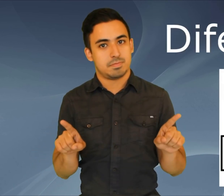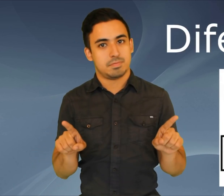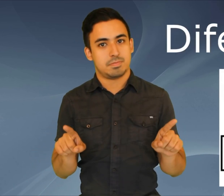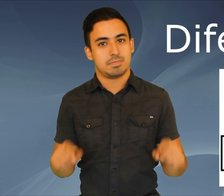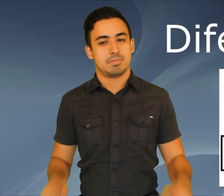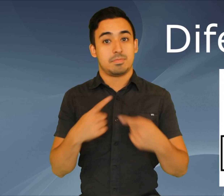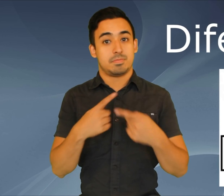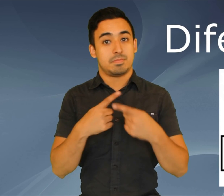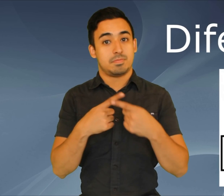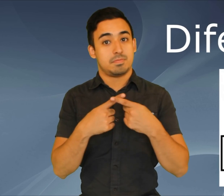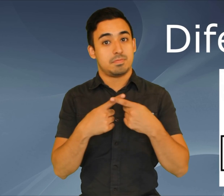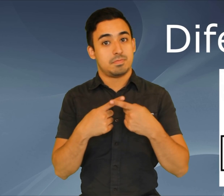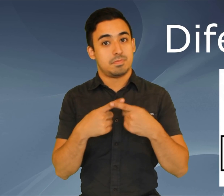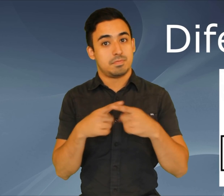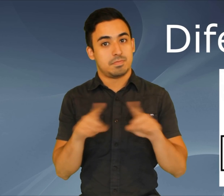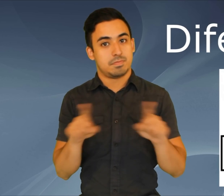Diferente, diferente